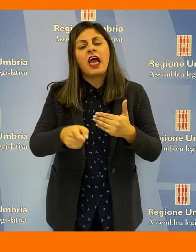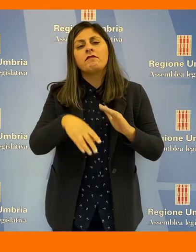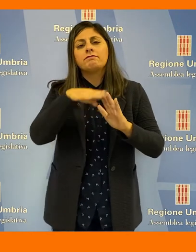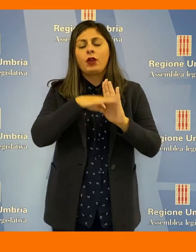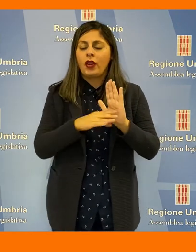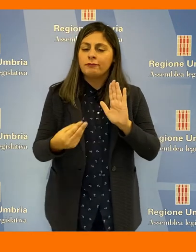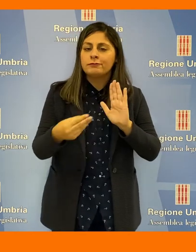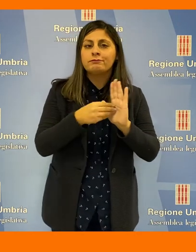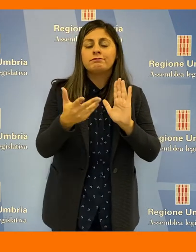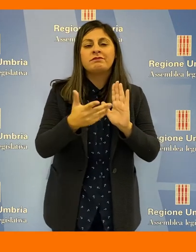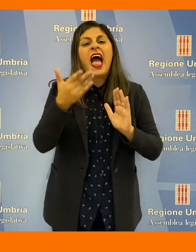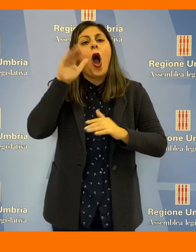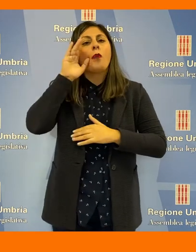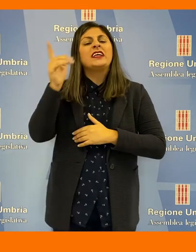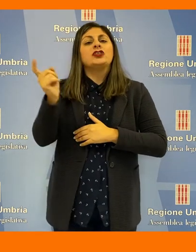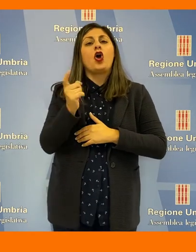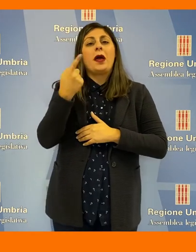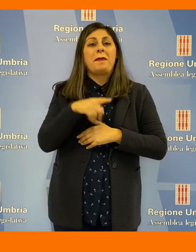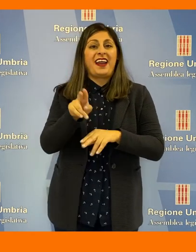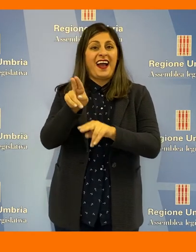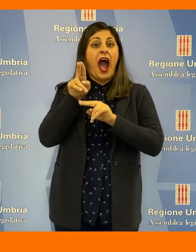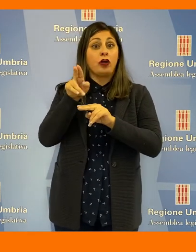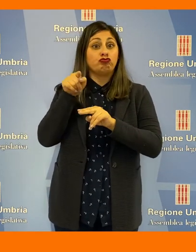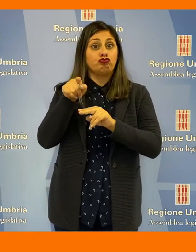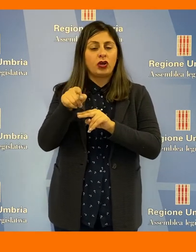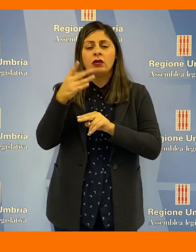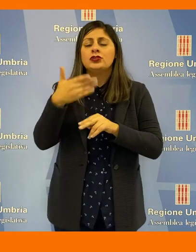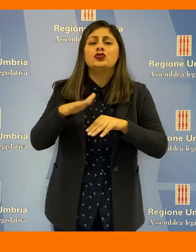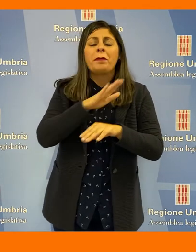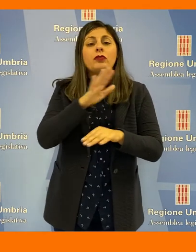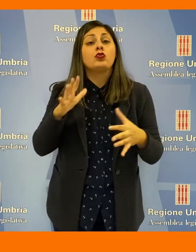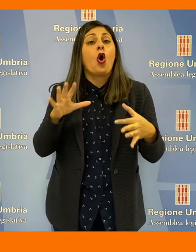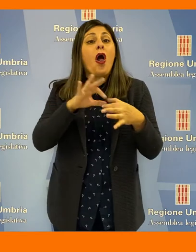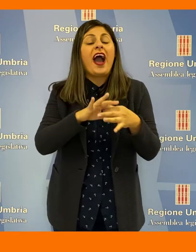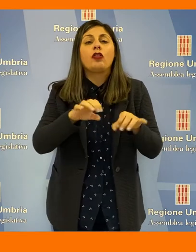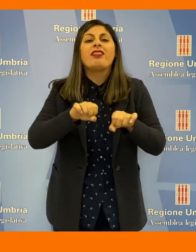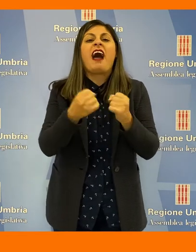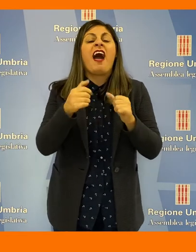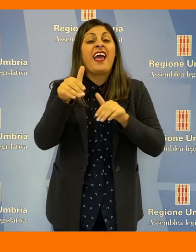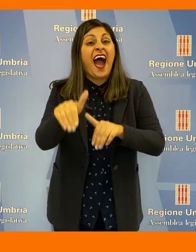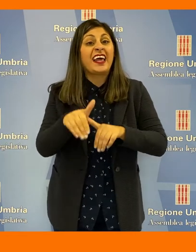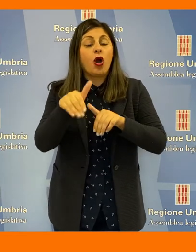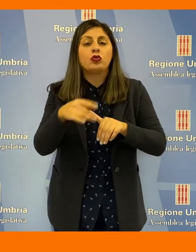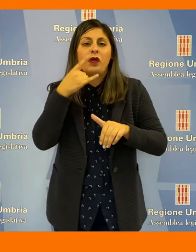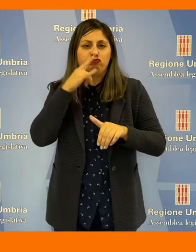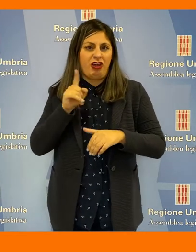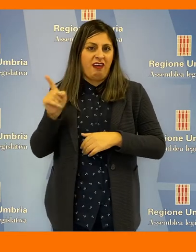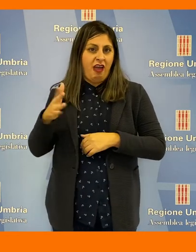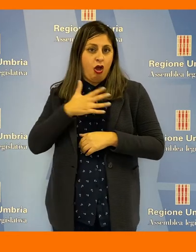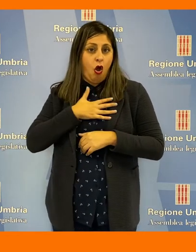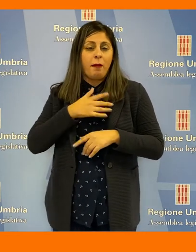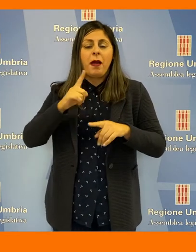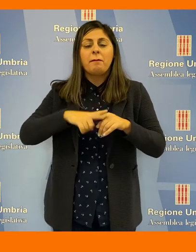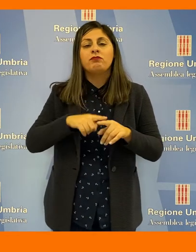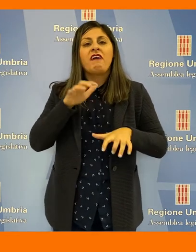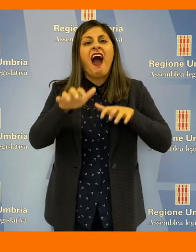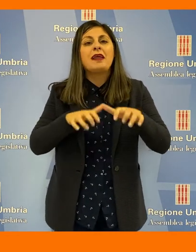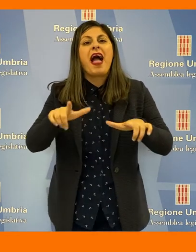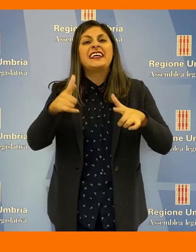di programmare a breve un'audizione sulla caccia e, nello specifico, legata ai danni provocati all'agricoltura dalla specie cinghiale e dalla